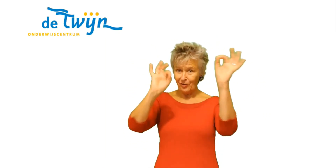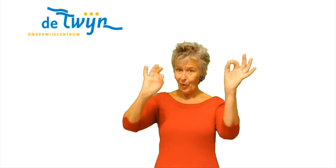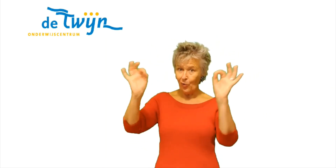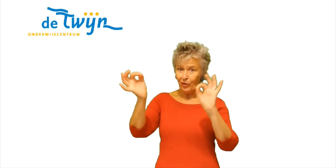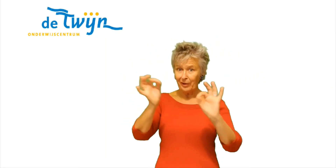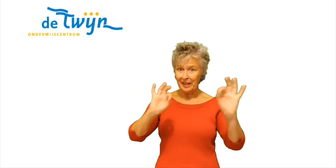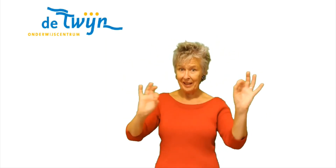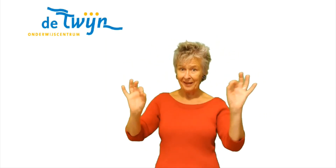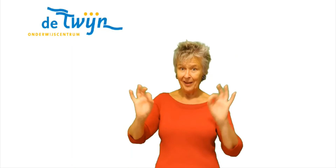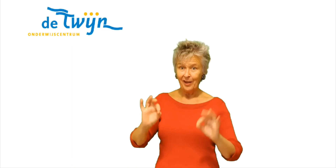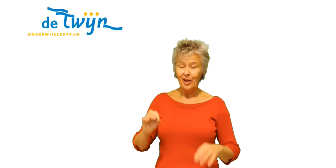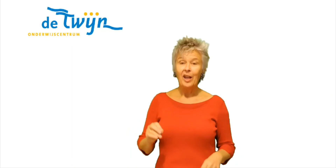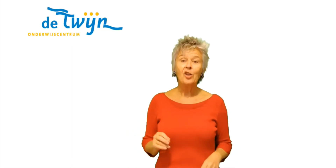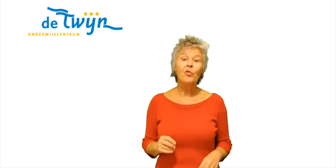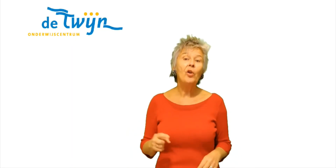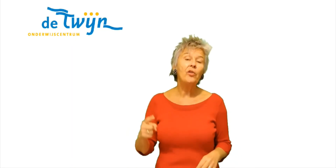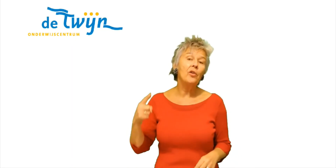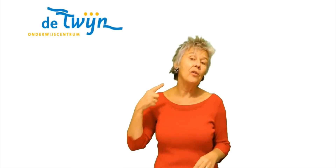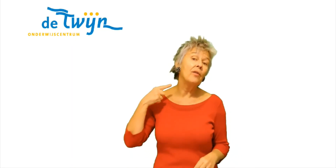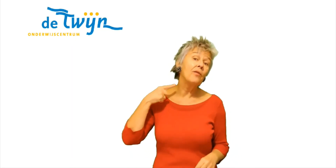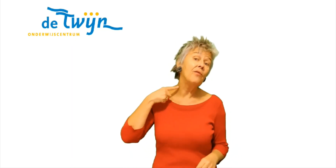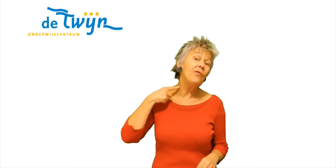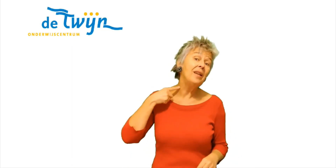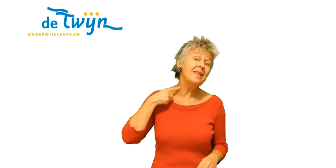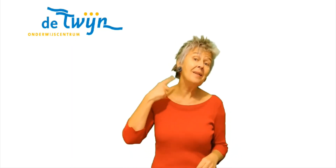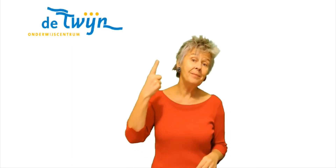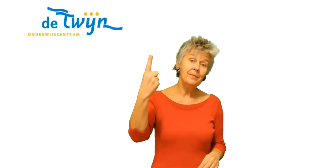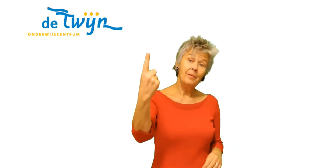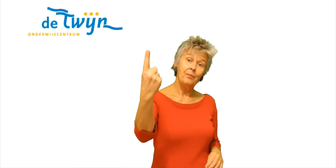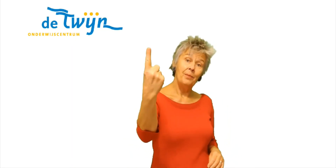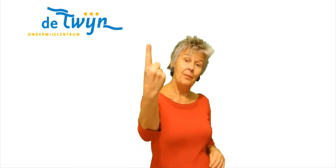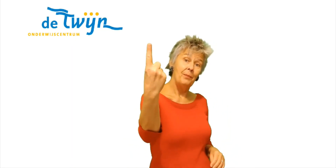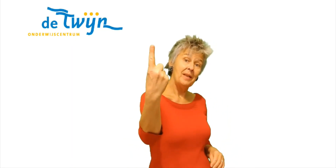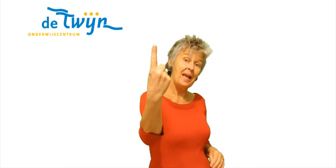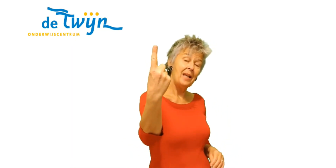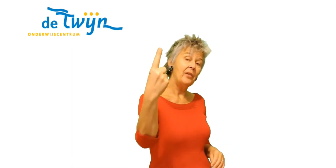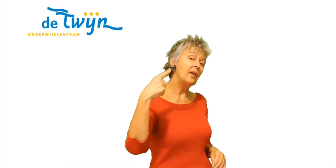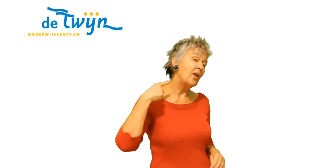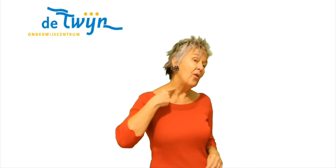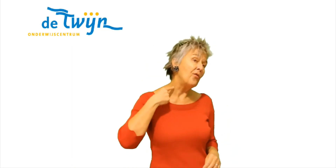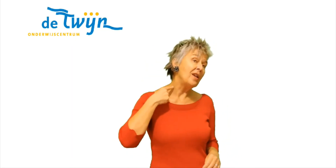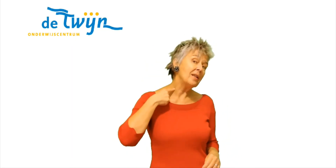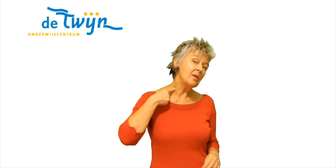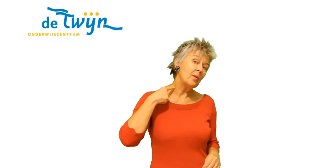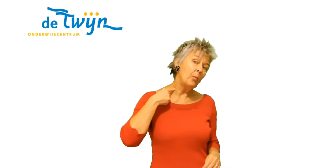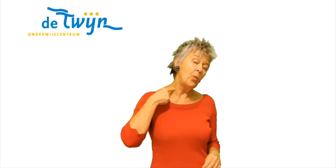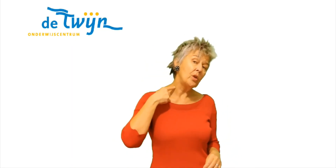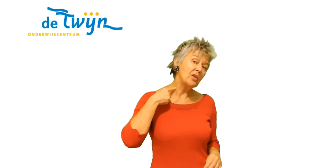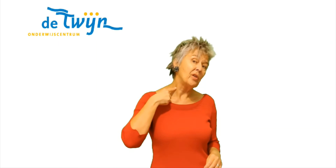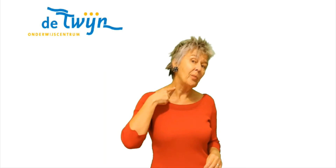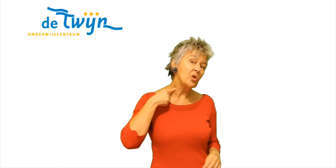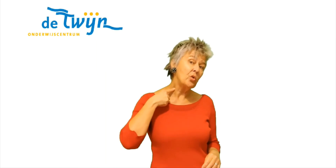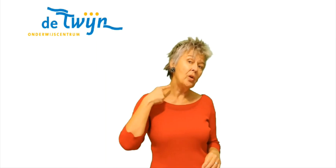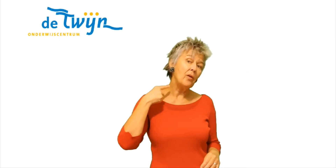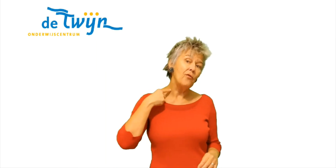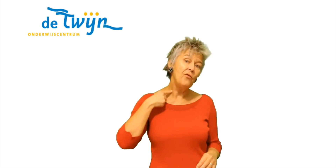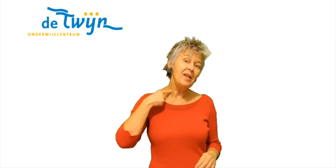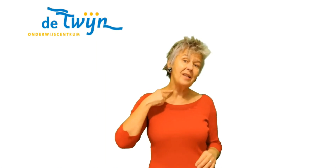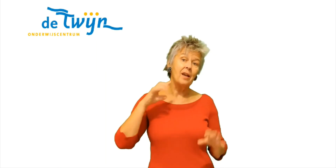dus weer overal neer Het wordt een witte Met de één hand Een witte woordje van de pastoor Een witte